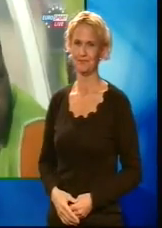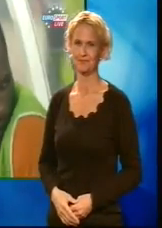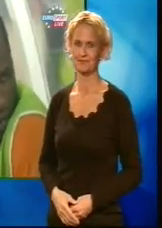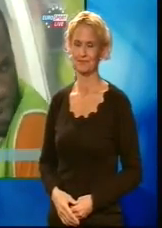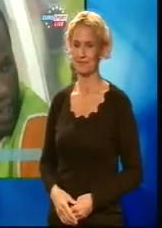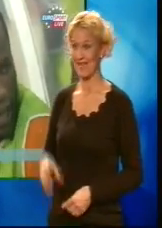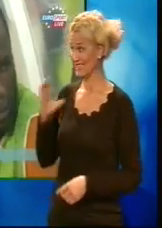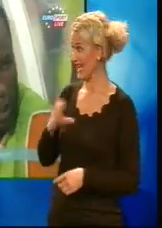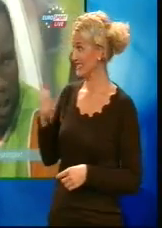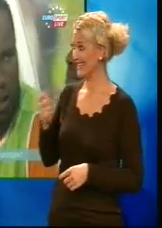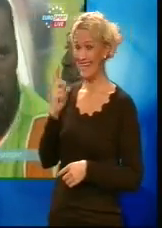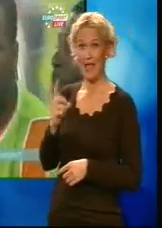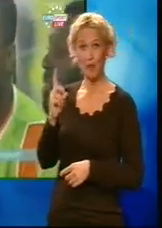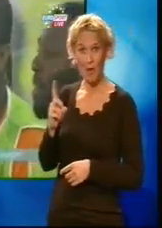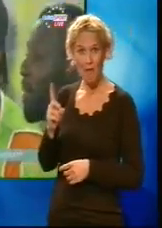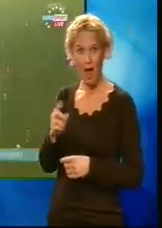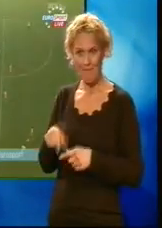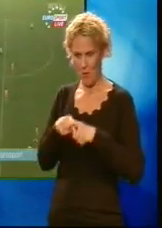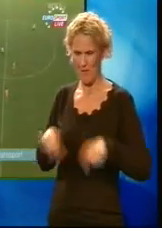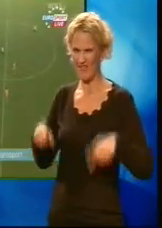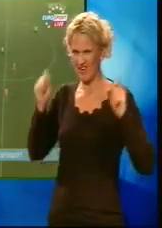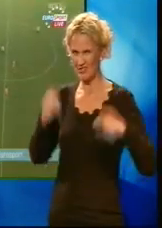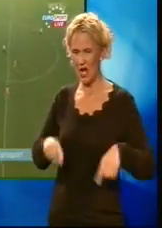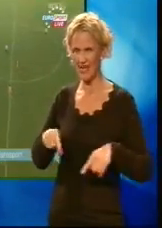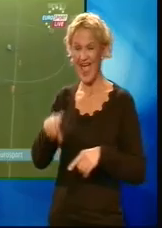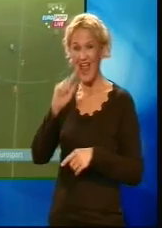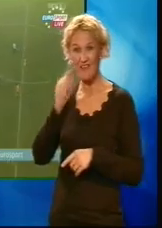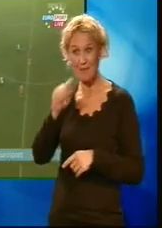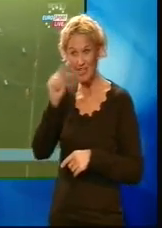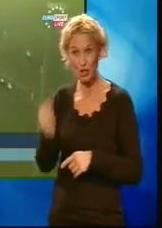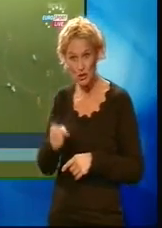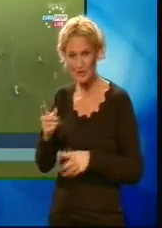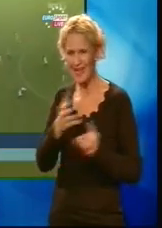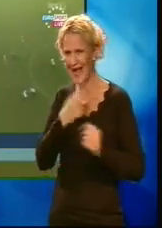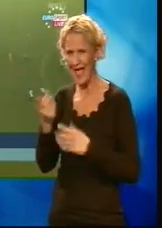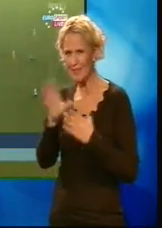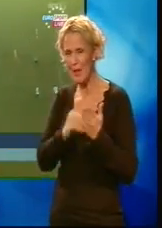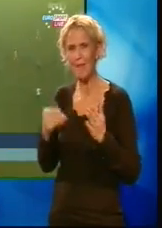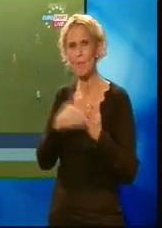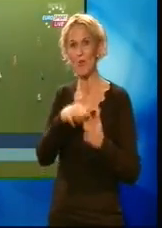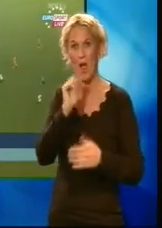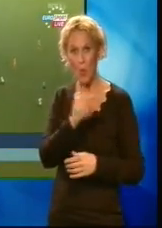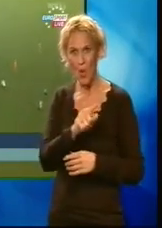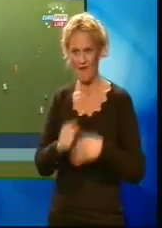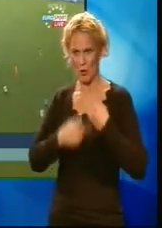Chelsea's Didier Drogba på benken fra start når Elfenbendkysten kun trenger ett poeng mot Angola for å ta seg videre fra gruppe B i